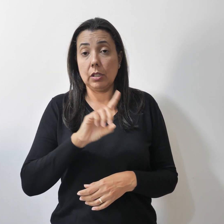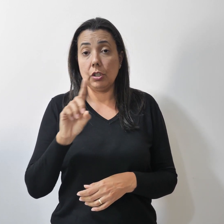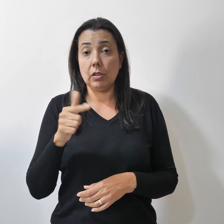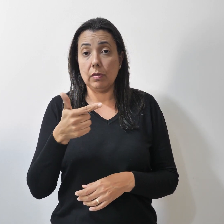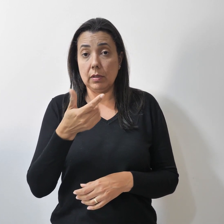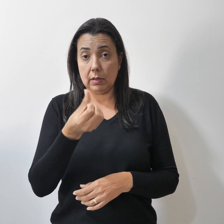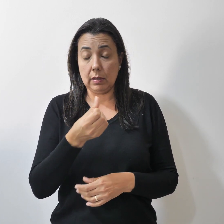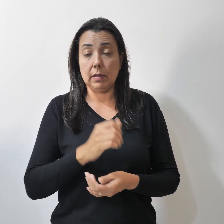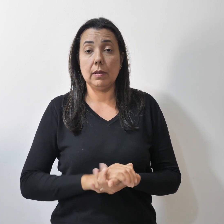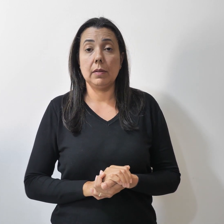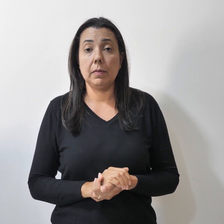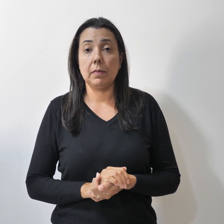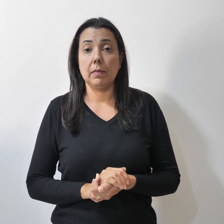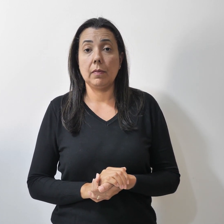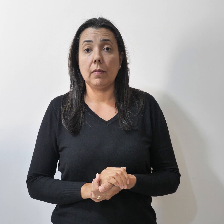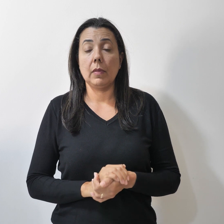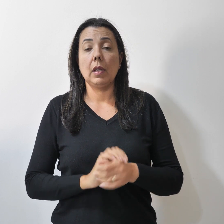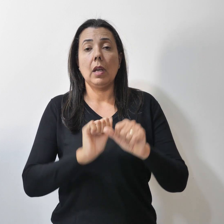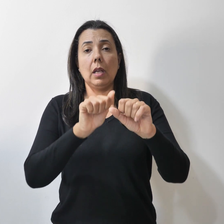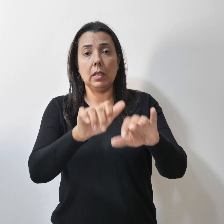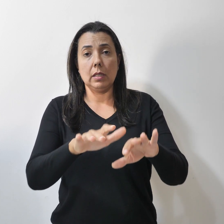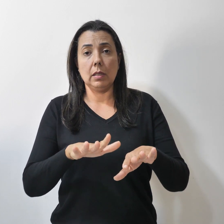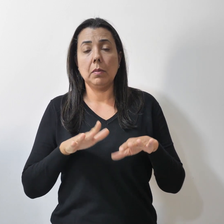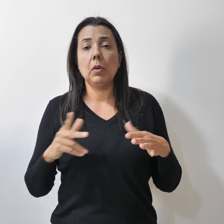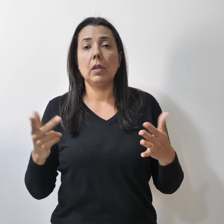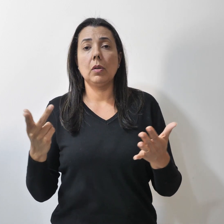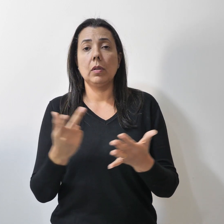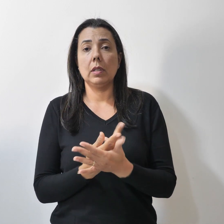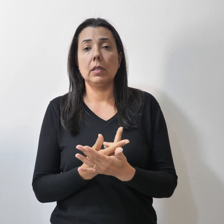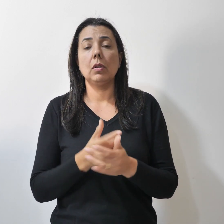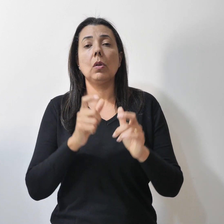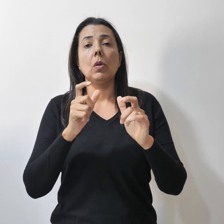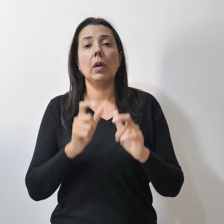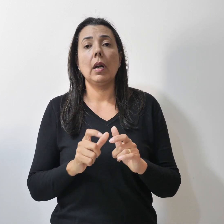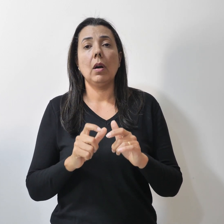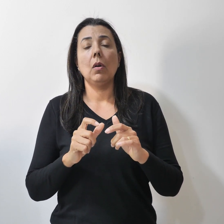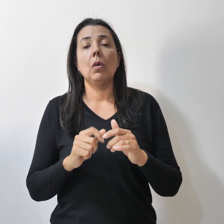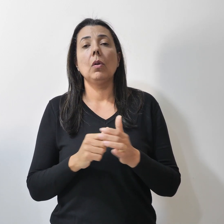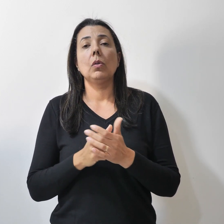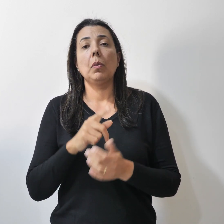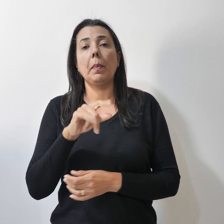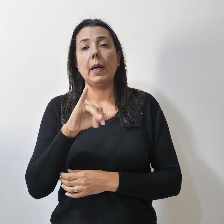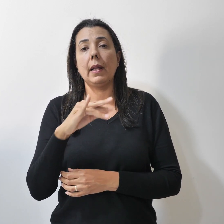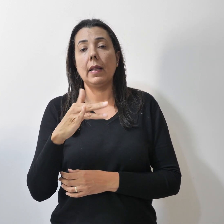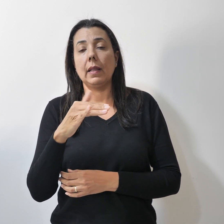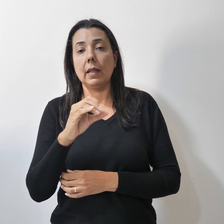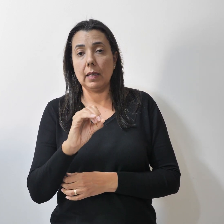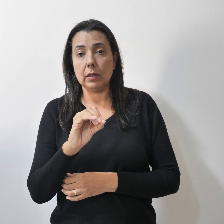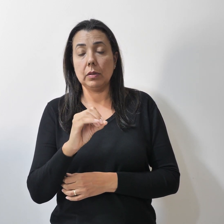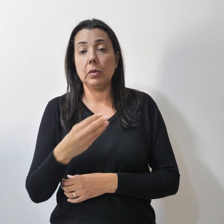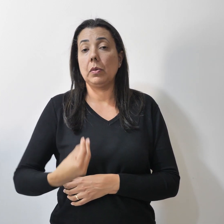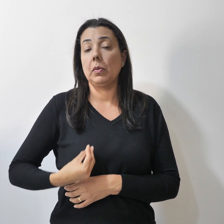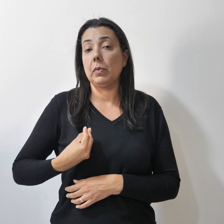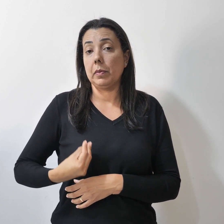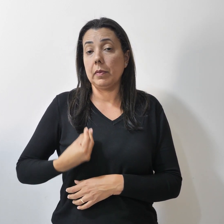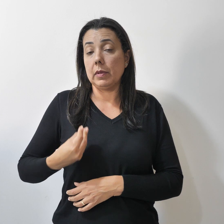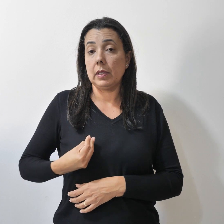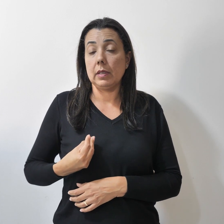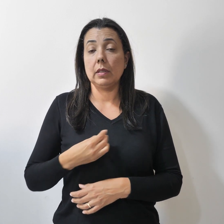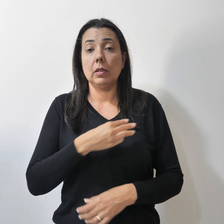A cerimônia aconteceu no Palácio do Planalto em Brasília com a presença do ministro